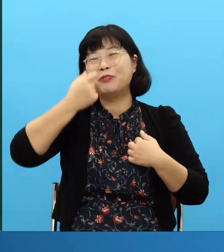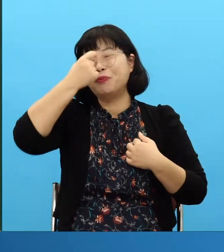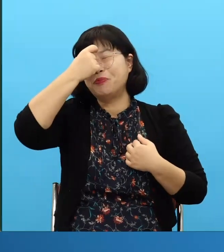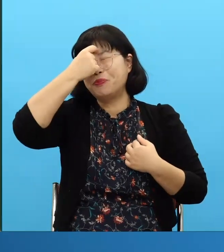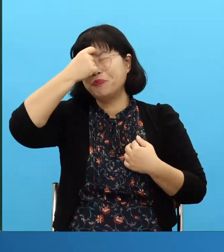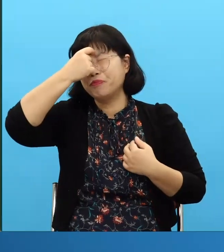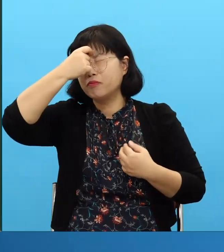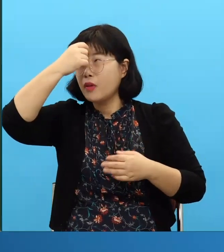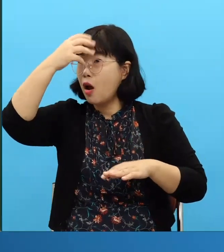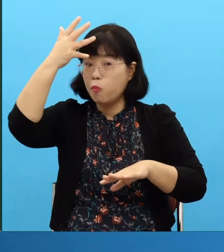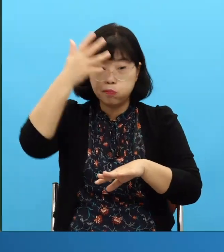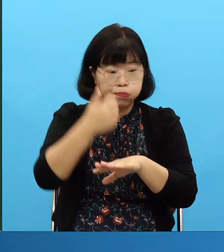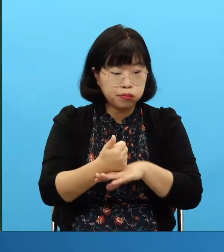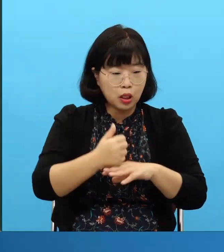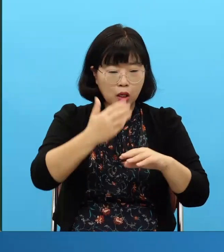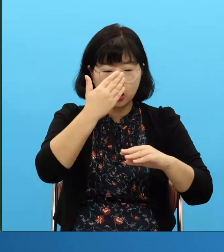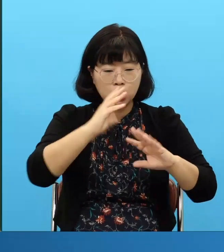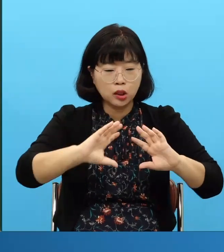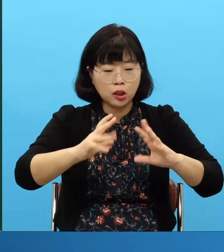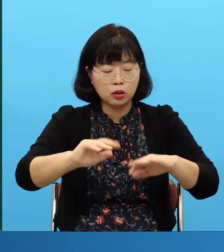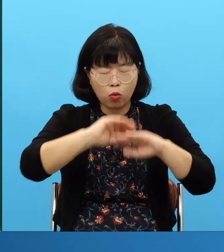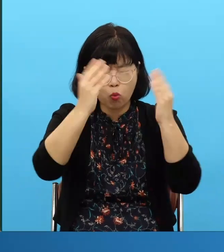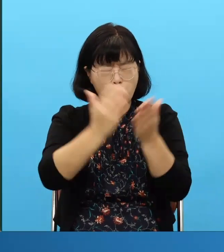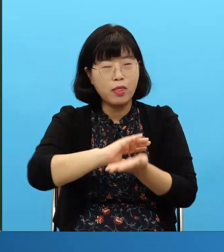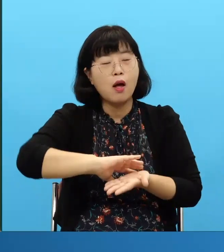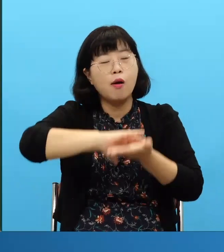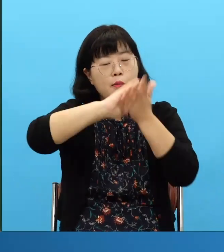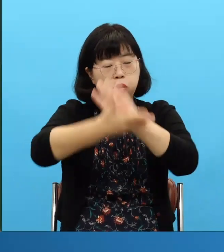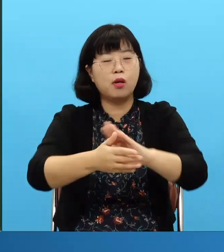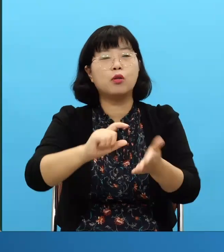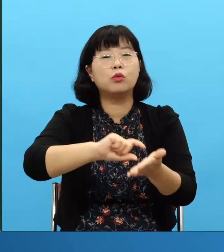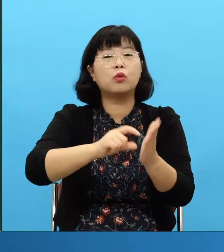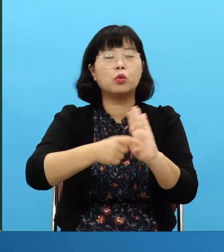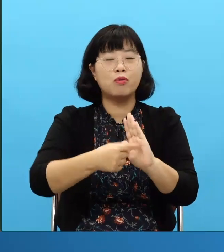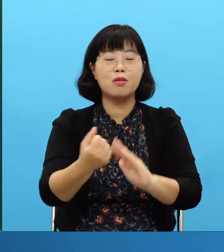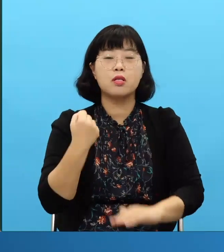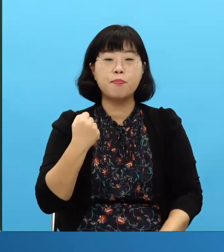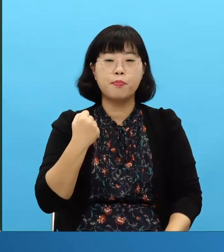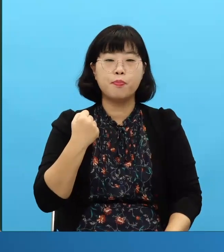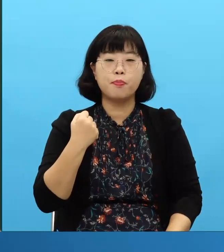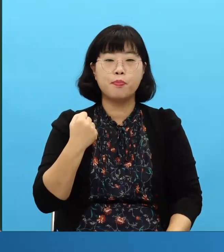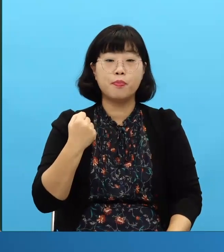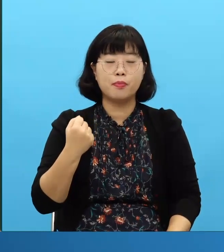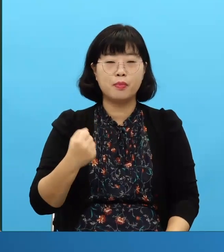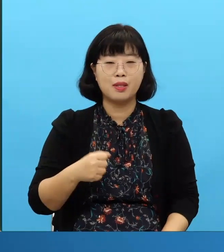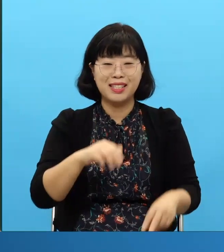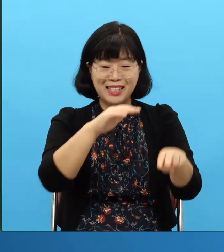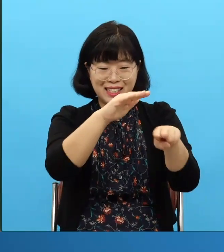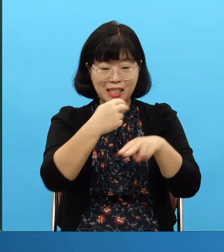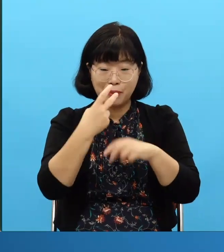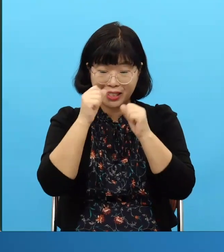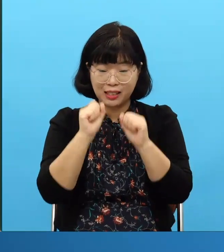el tiempo en que Samuel estuvo con vida